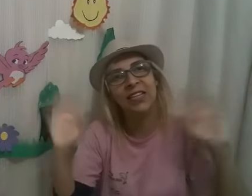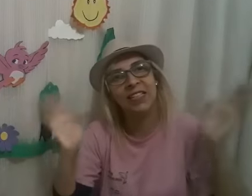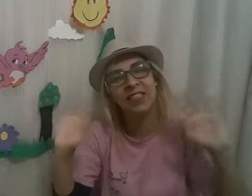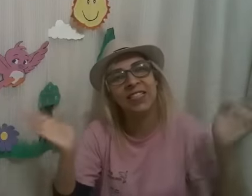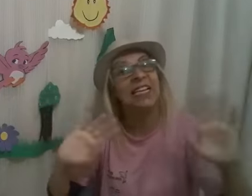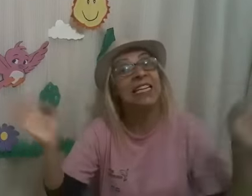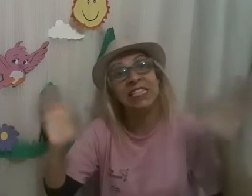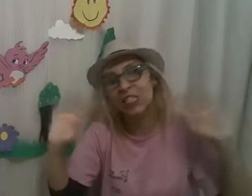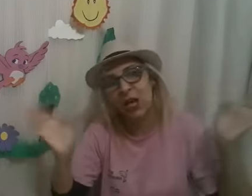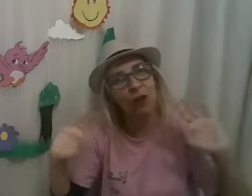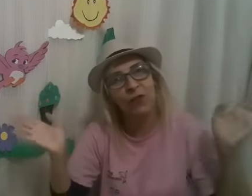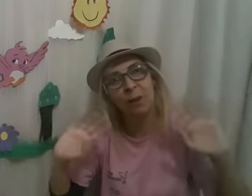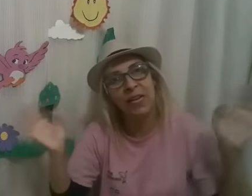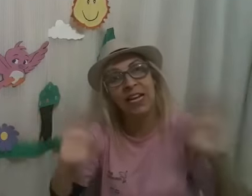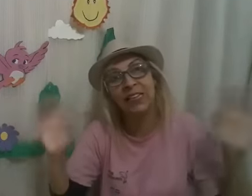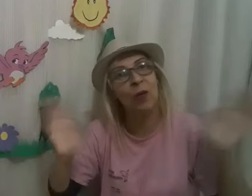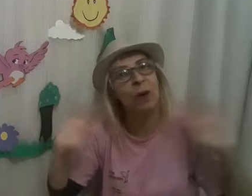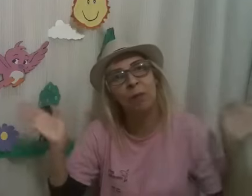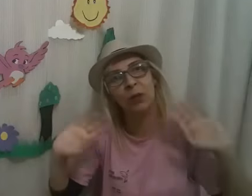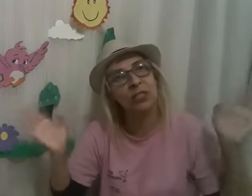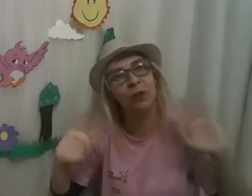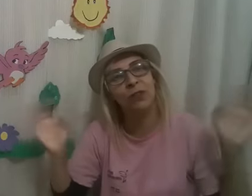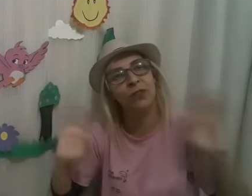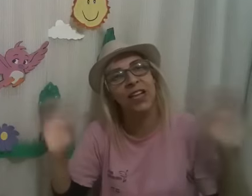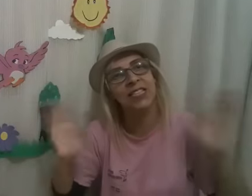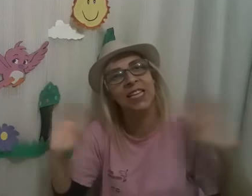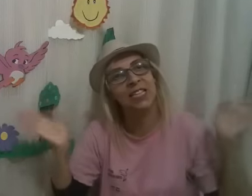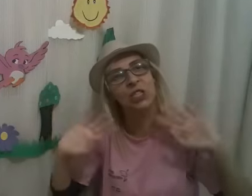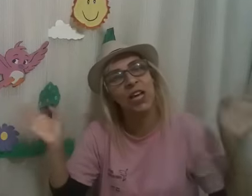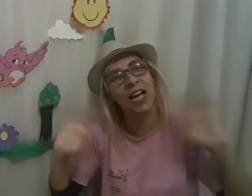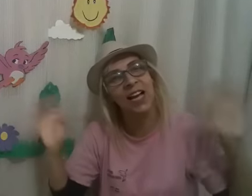crianças, e tchau, família! Até uma próxima vivência! Tchau!